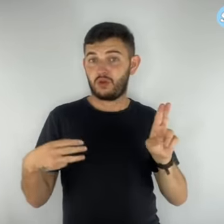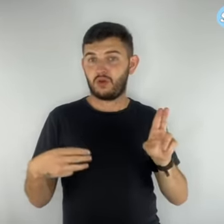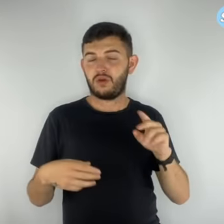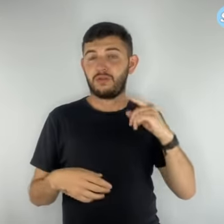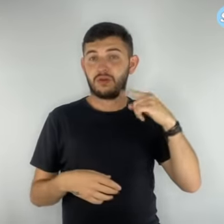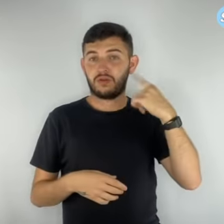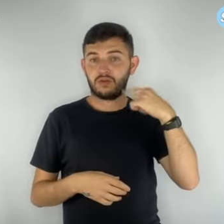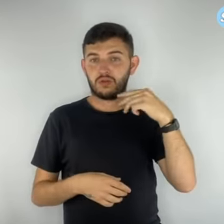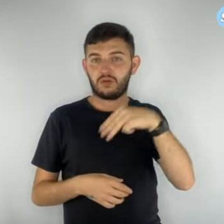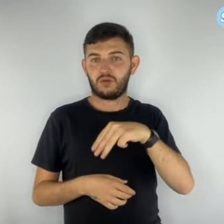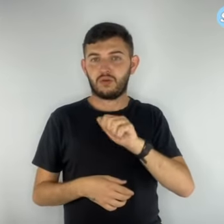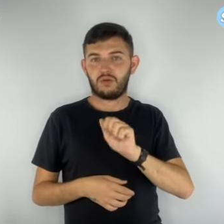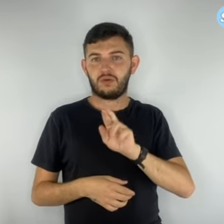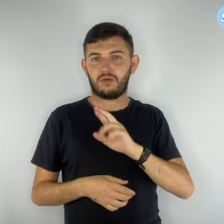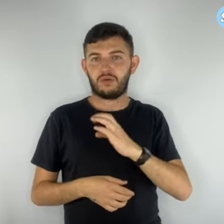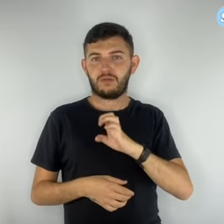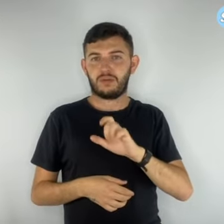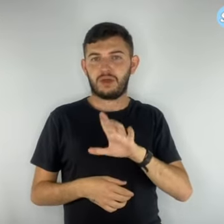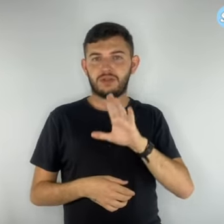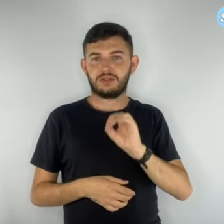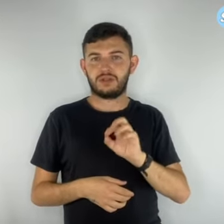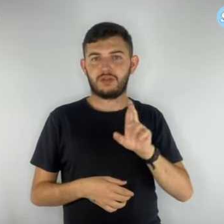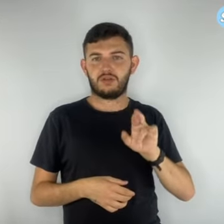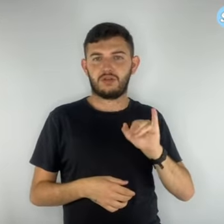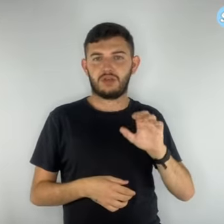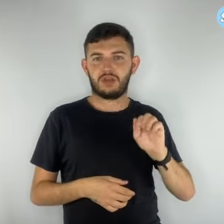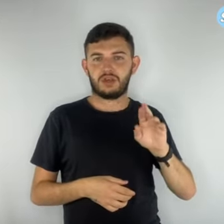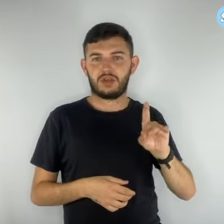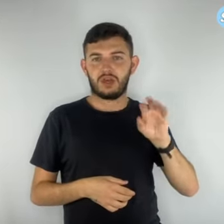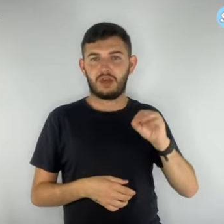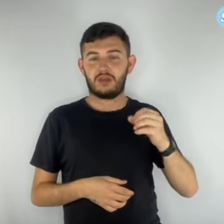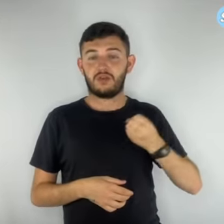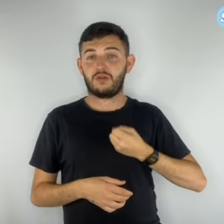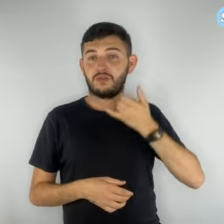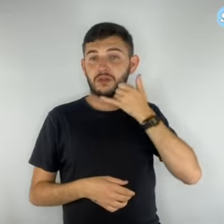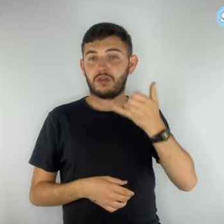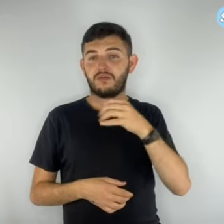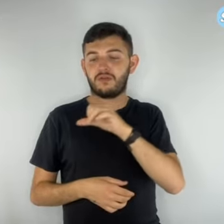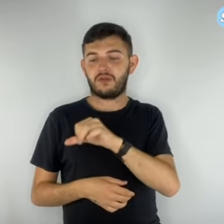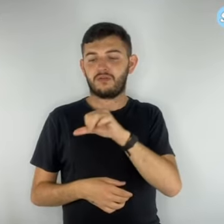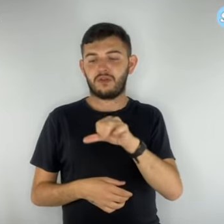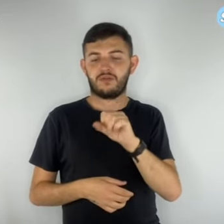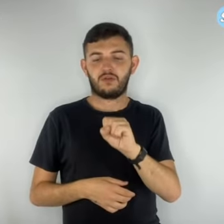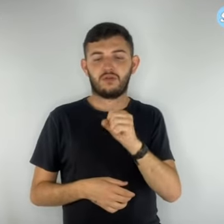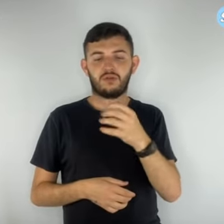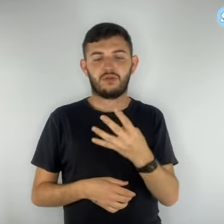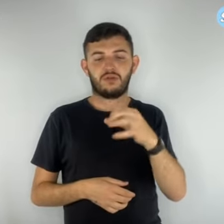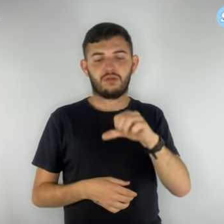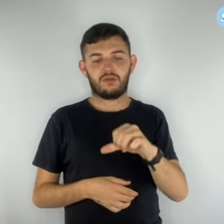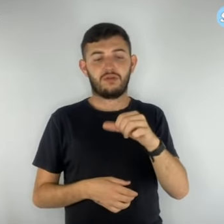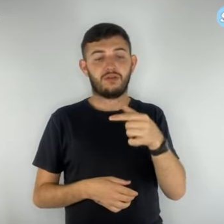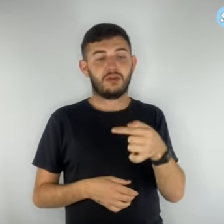Ricardo, com o número de telefone 99849-7364.